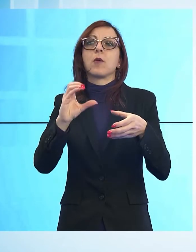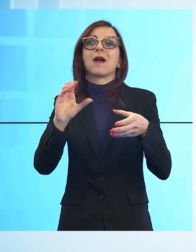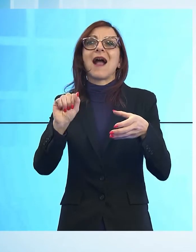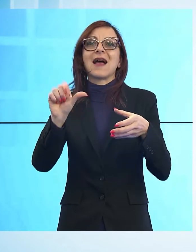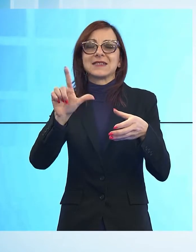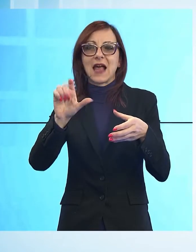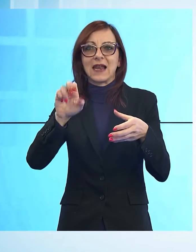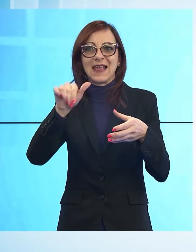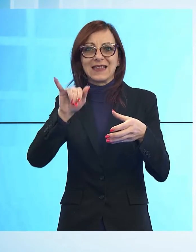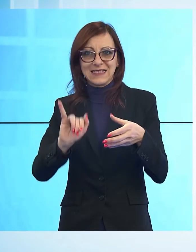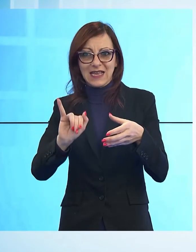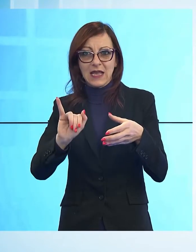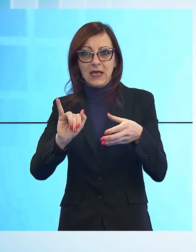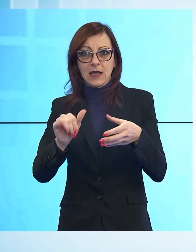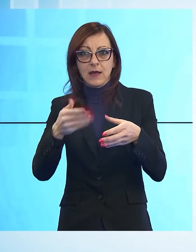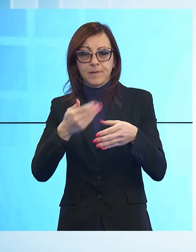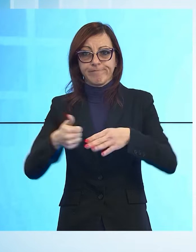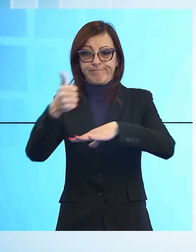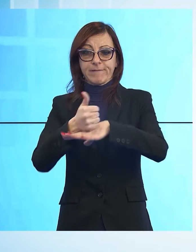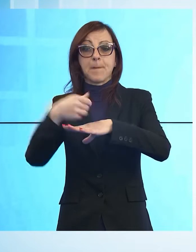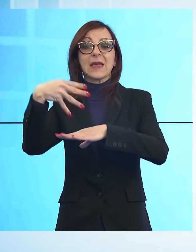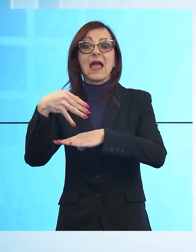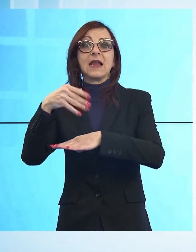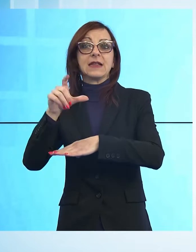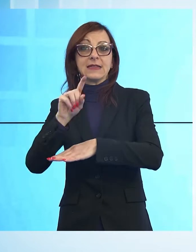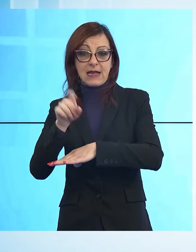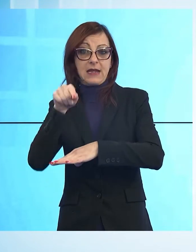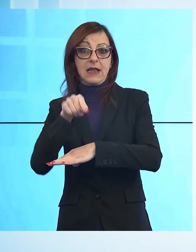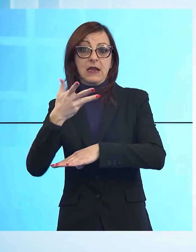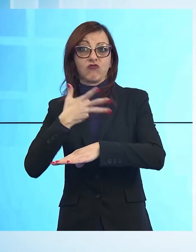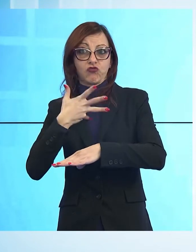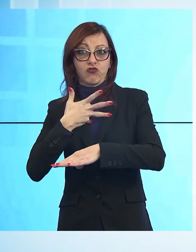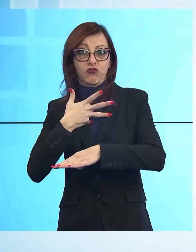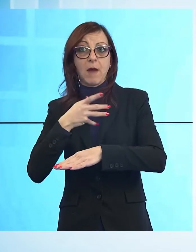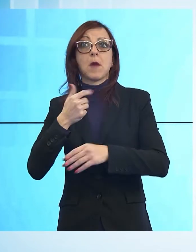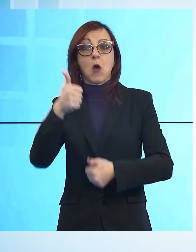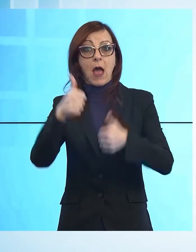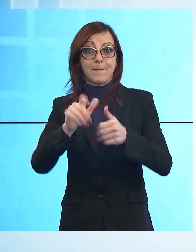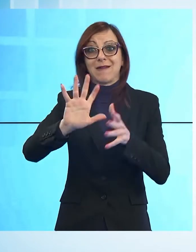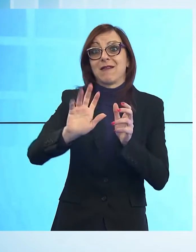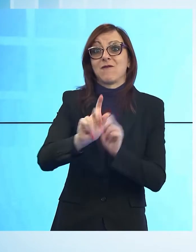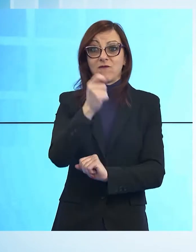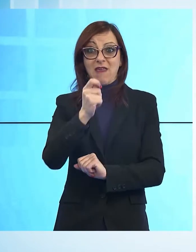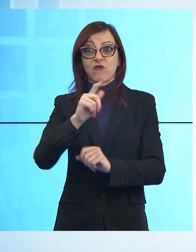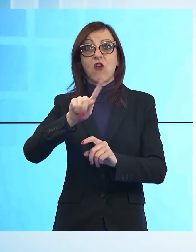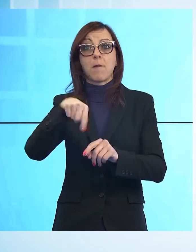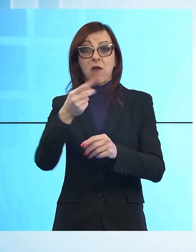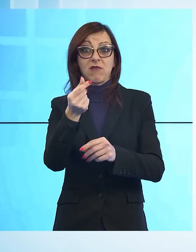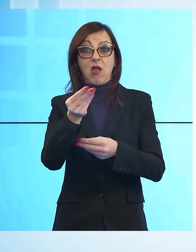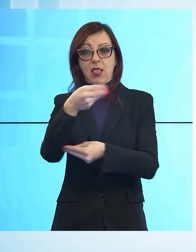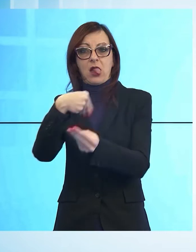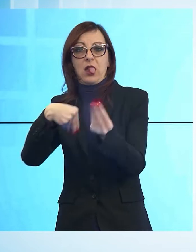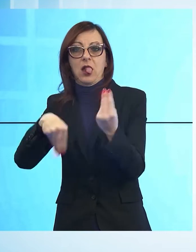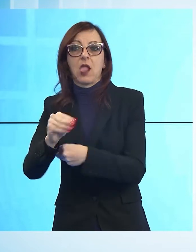aggiudicava in maniera fraudolenta gli appalti e riciclava i proventi in aziende sia